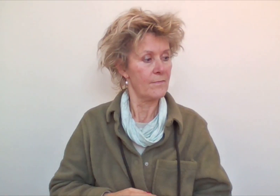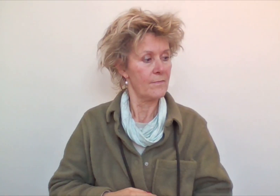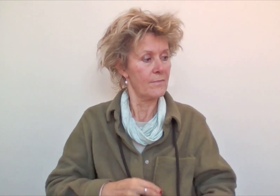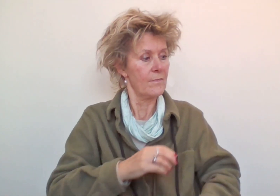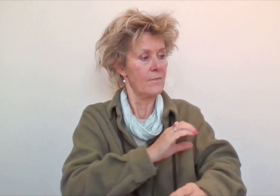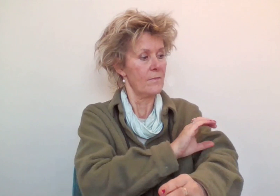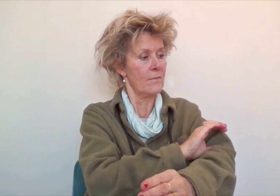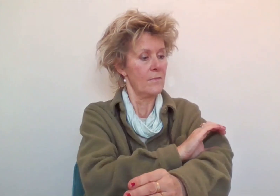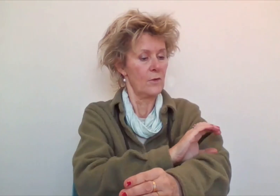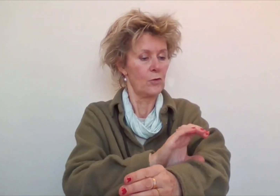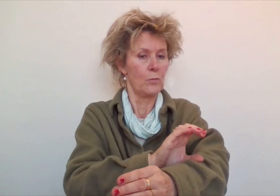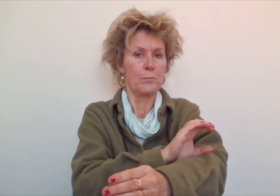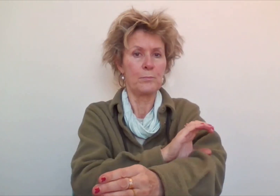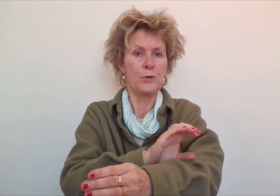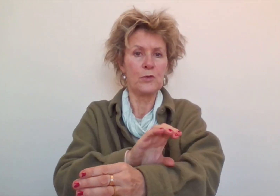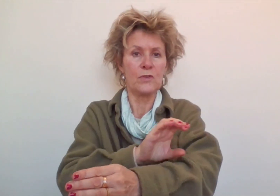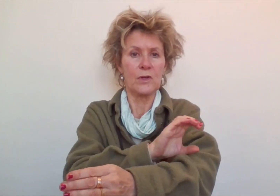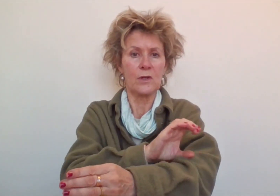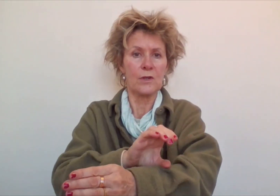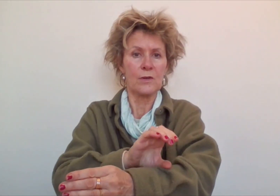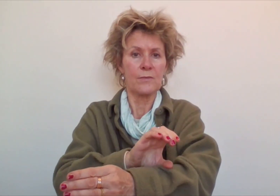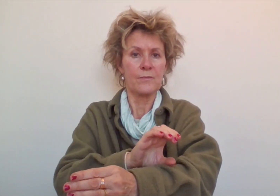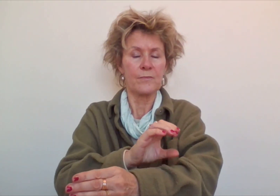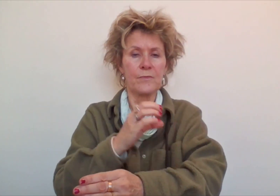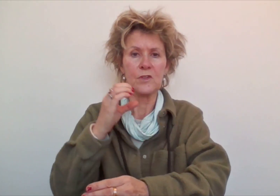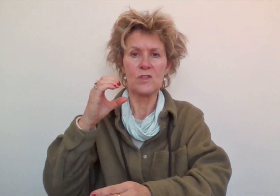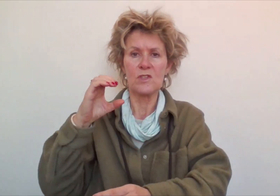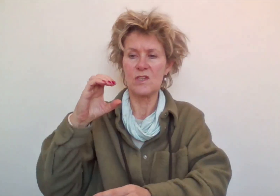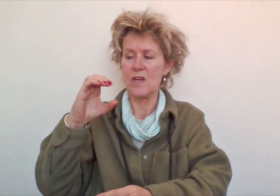De computer. Dus de C.